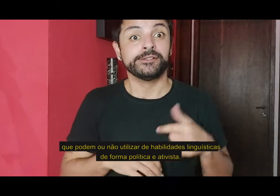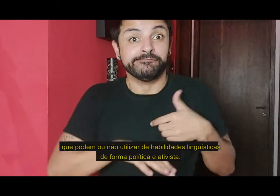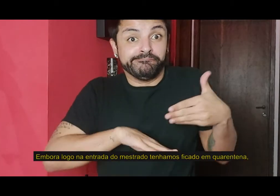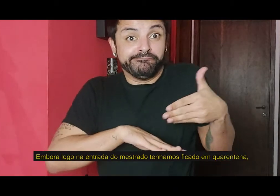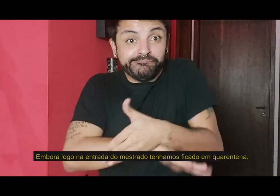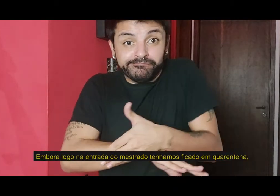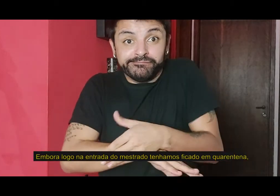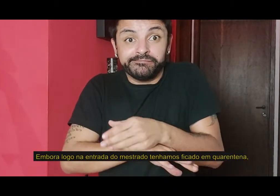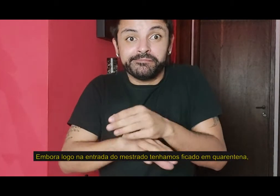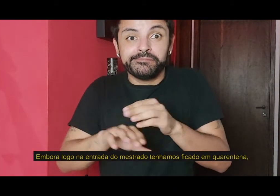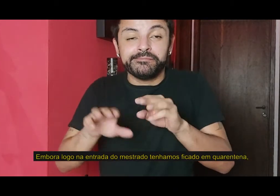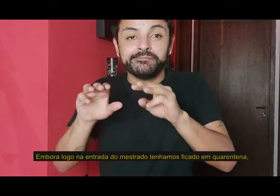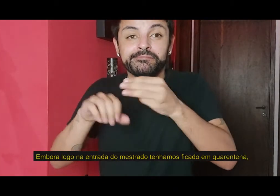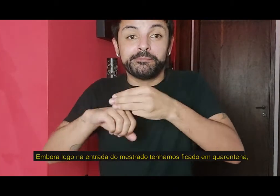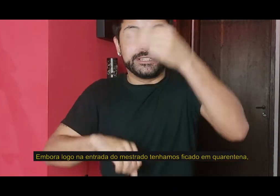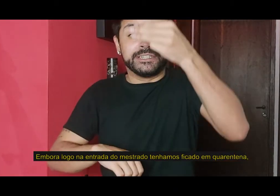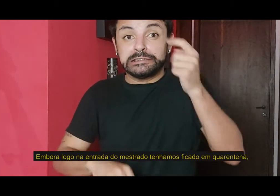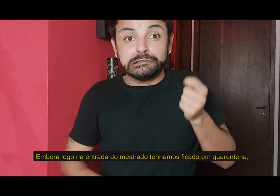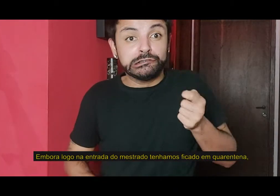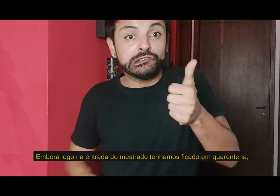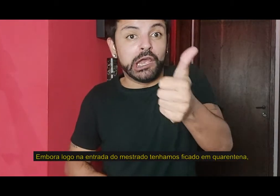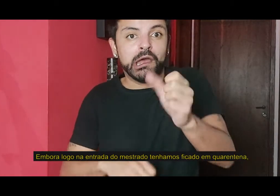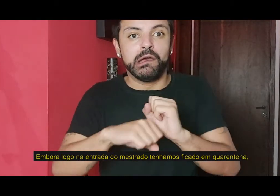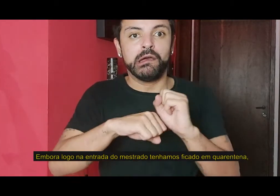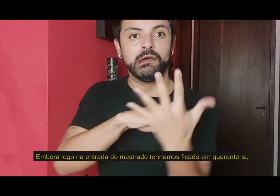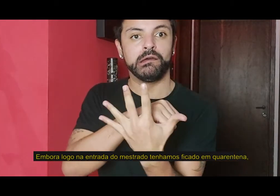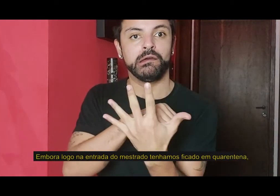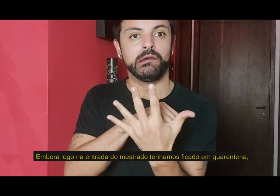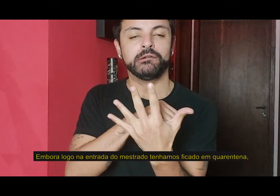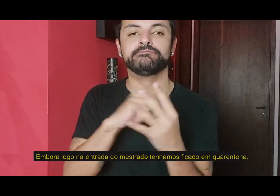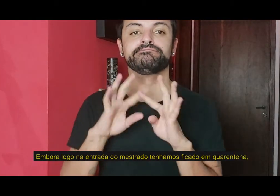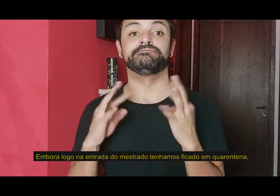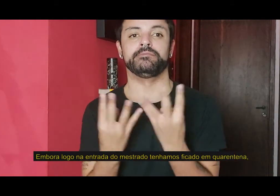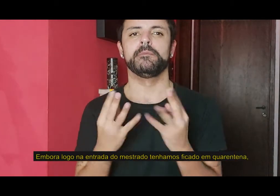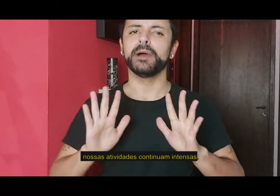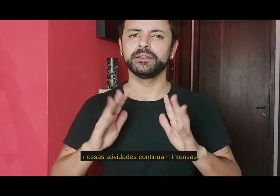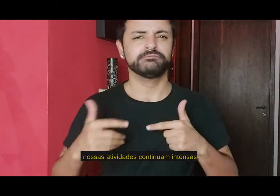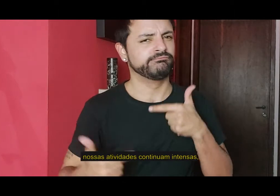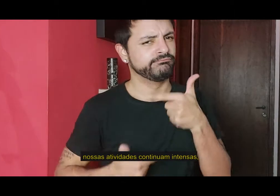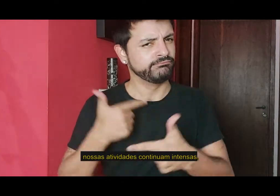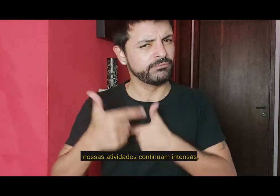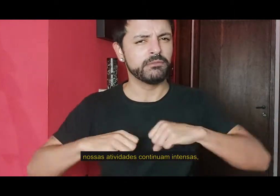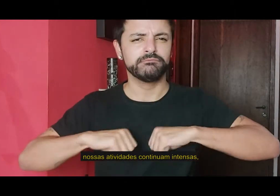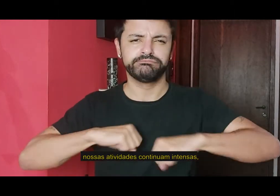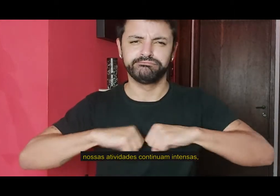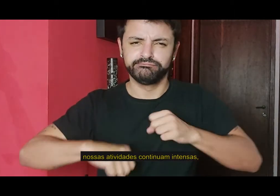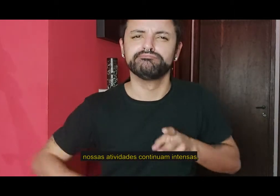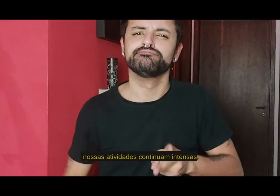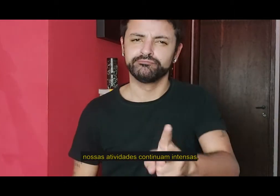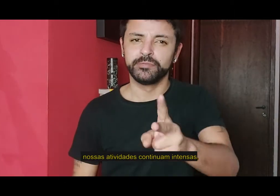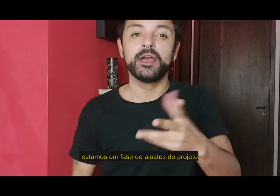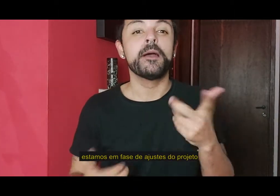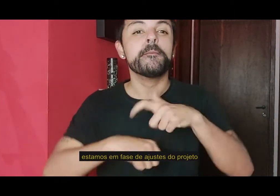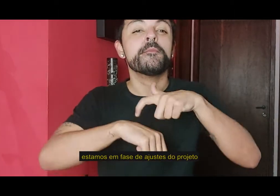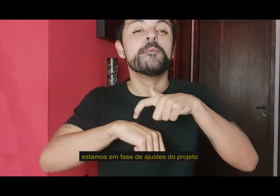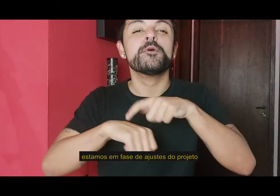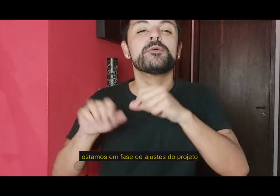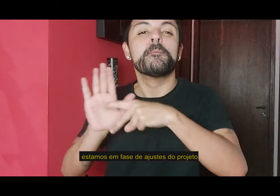Embora logo na entrada do mestrado tenhamos ficado em quarentena, nossas atividades continuam intensas, estamos em